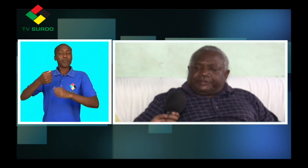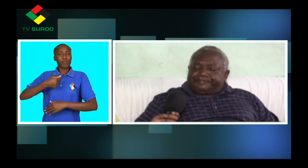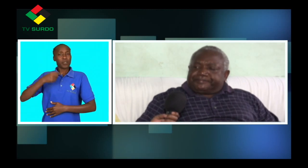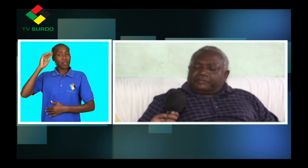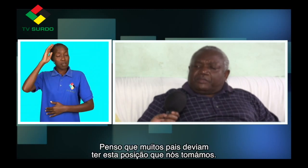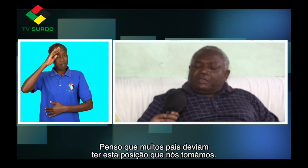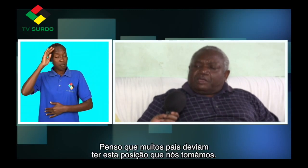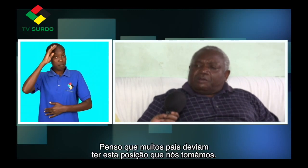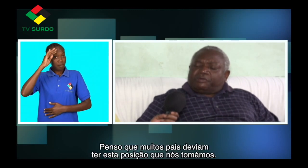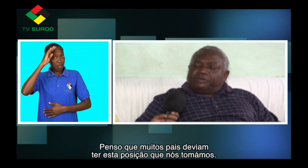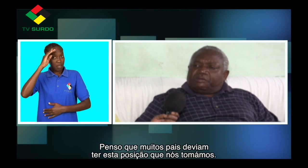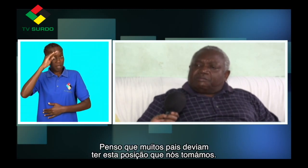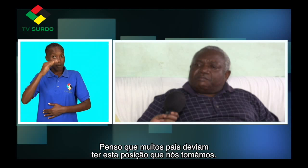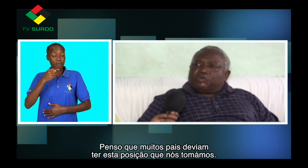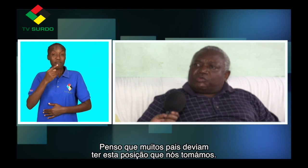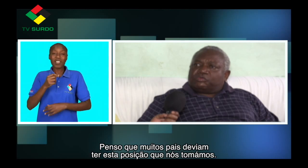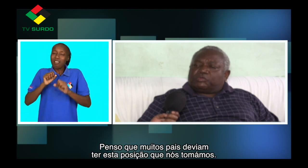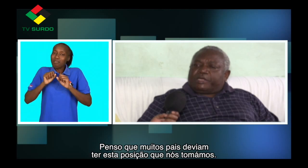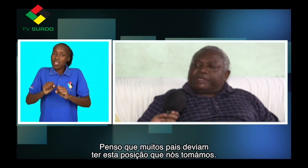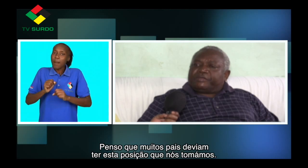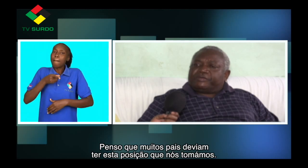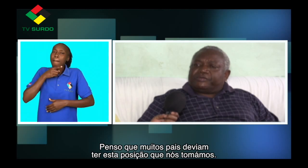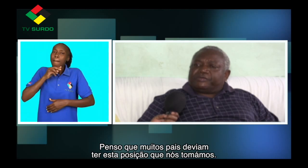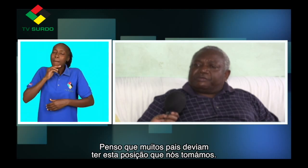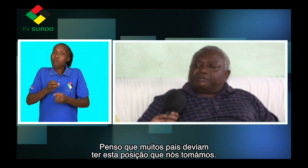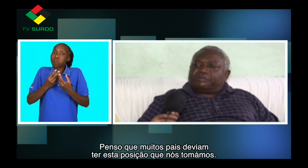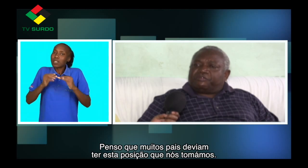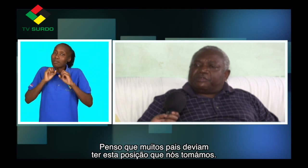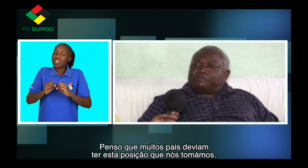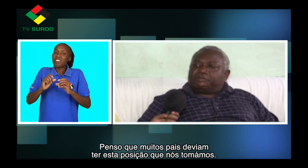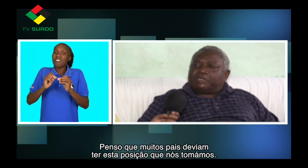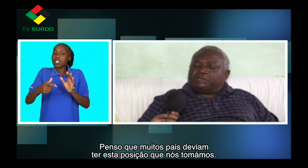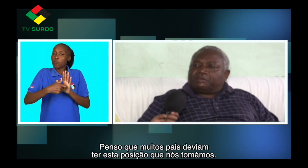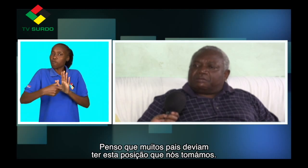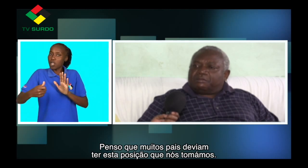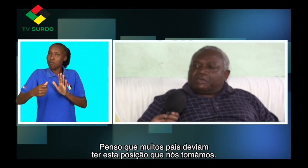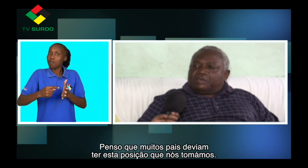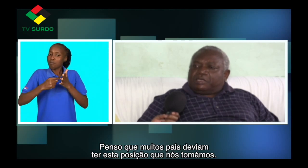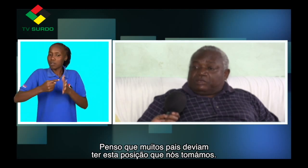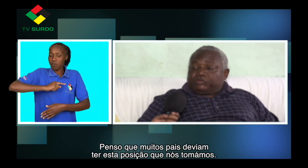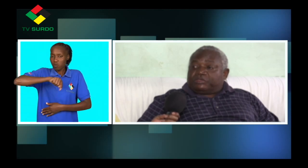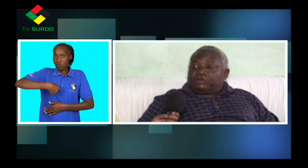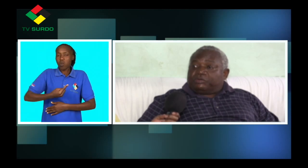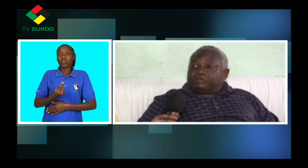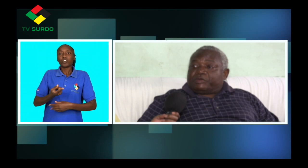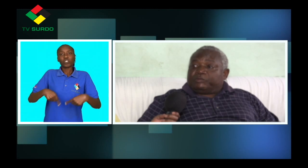é o que muitos pais deviam ter esta posição que nós tomamos.